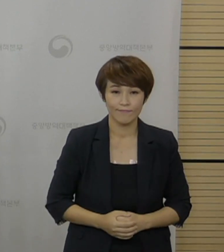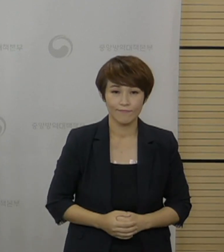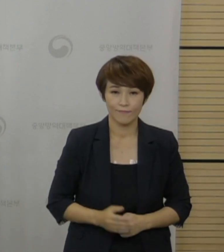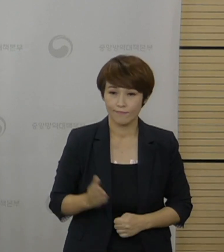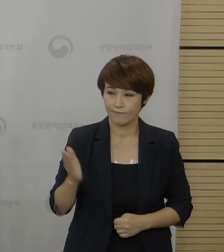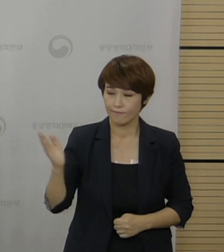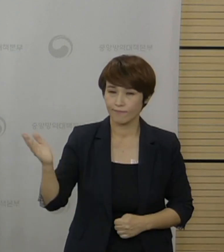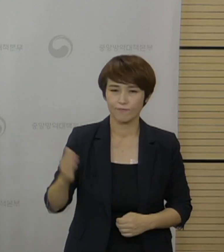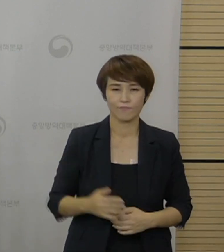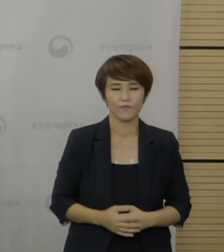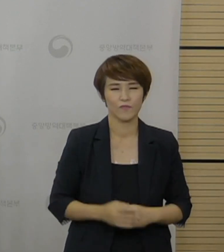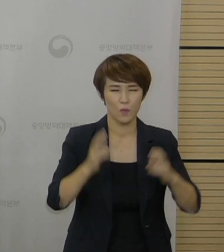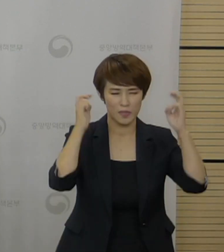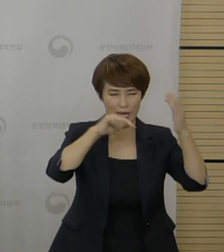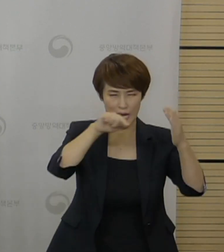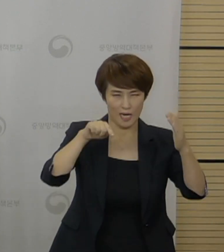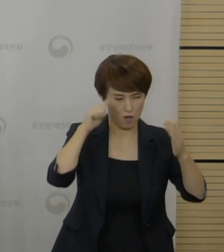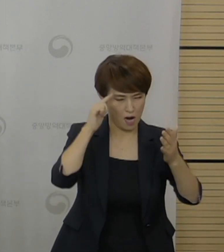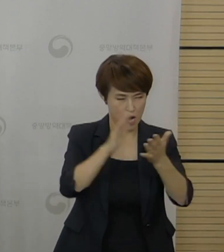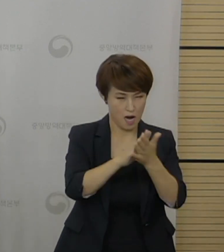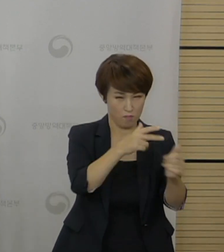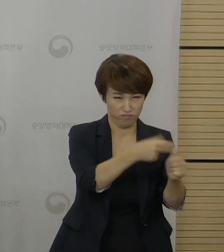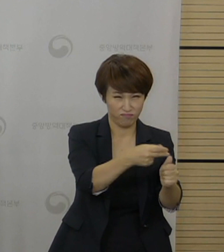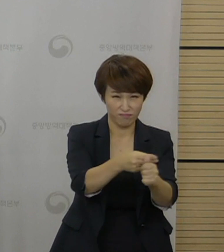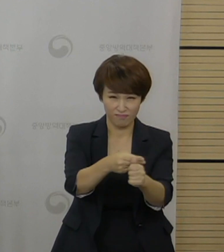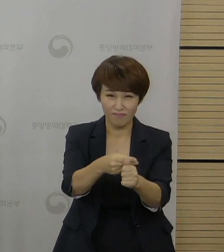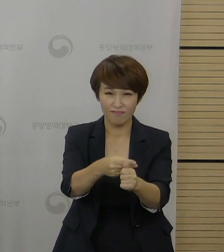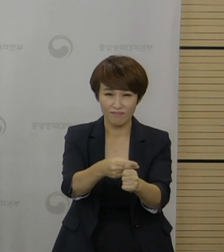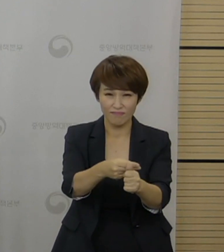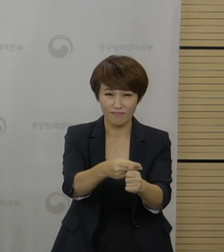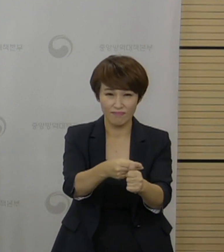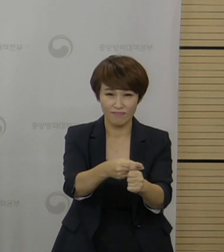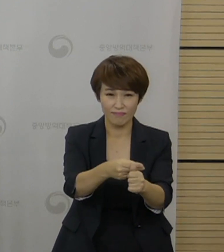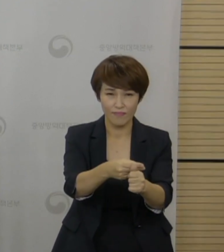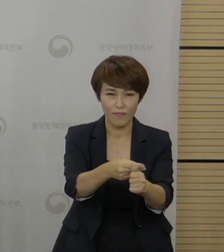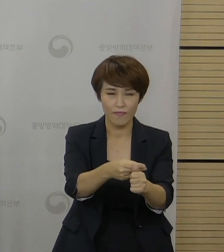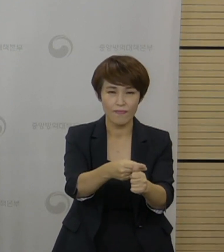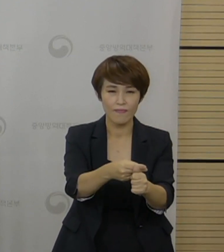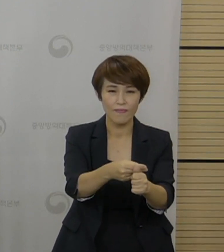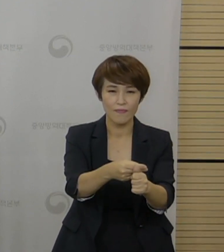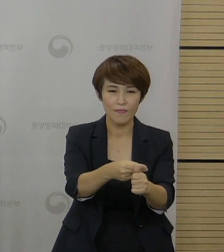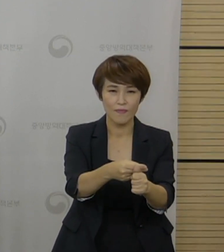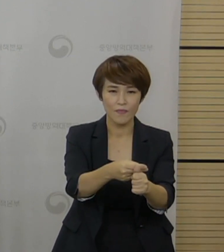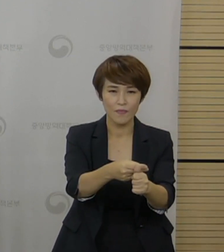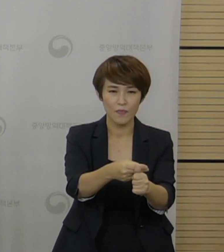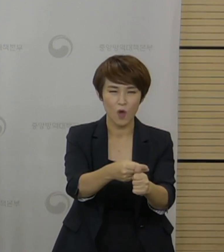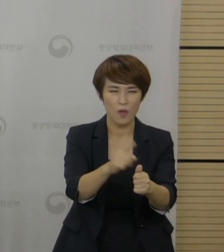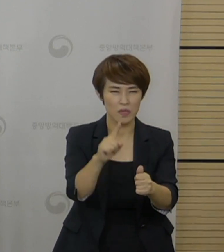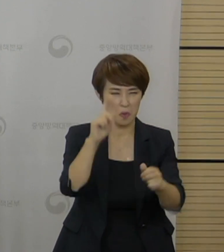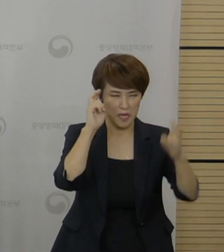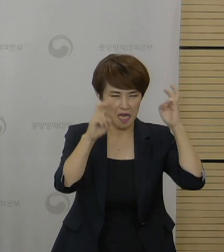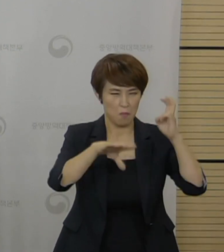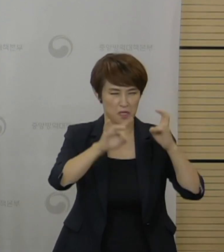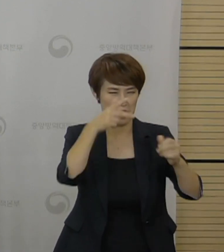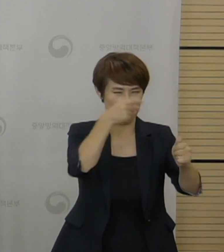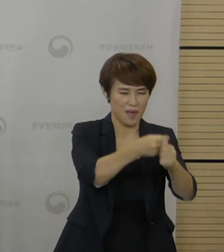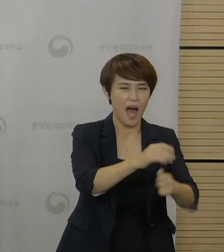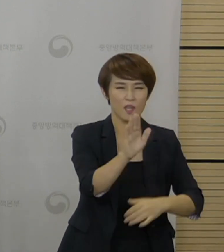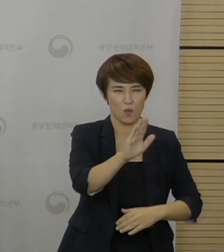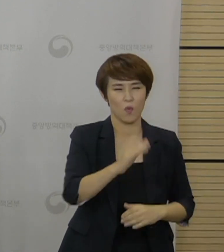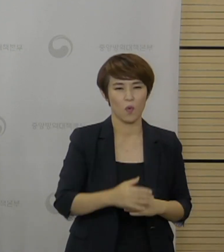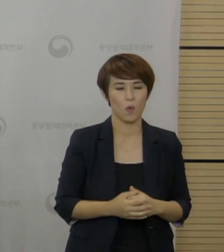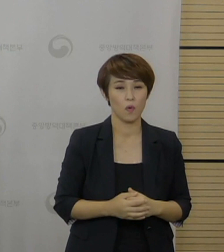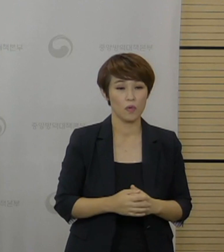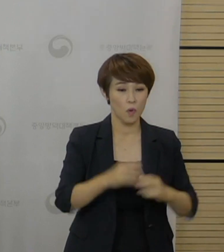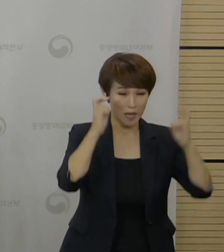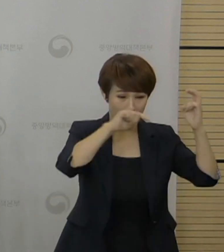일단 사업장 자체 접종은 특정 기업에 대한 우선 접종이라기보다는 부속 의원을